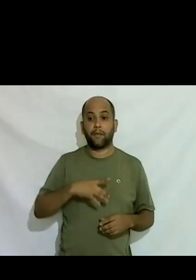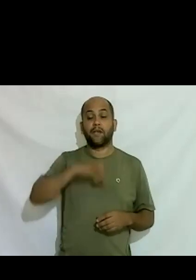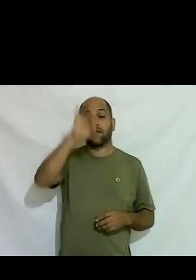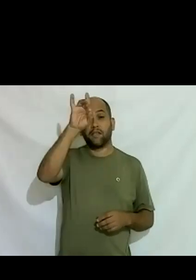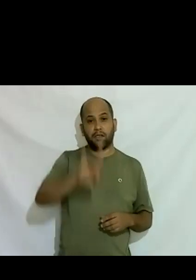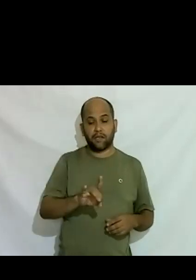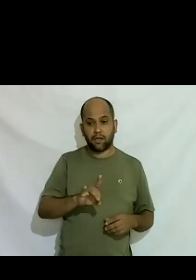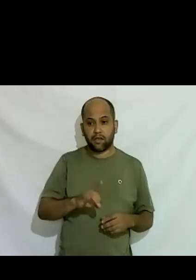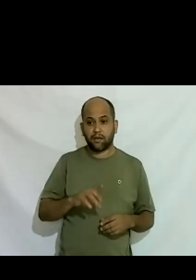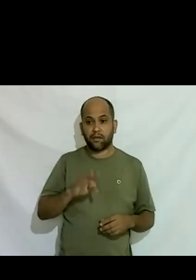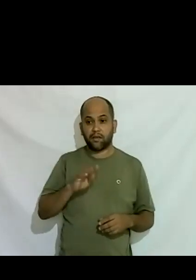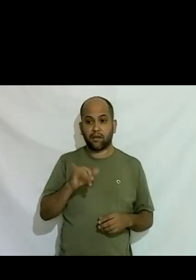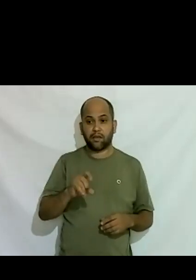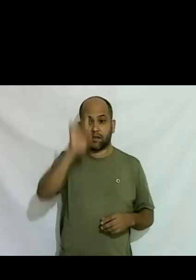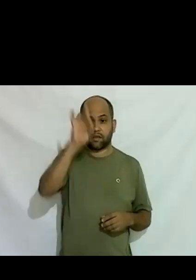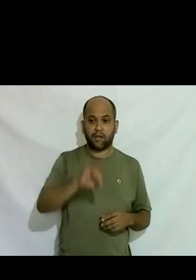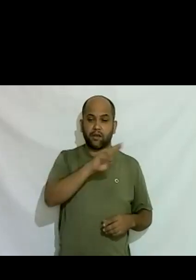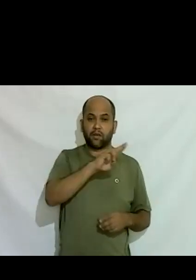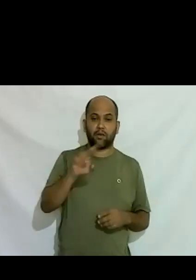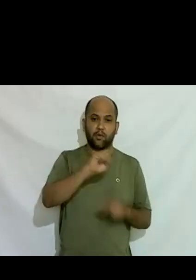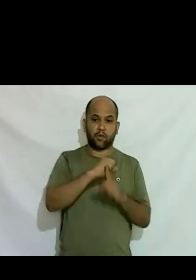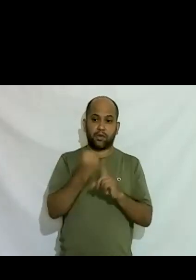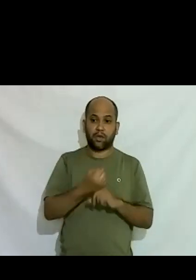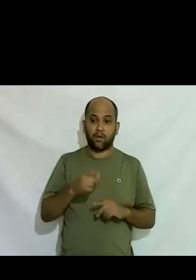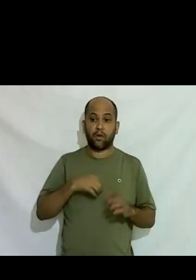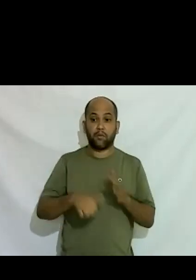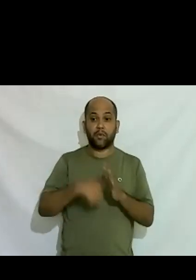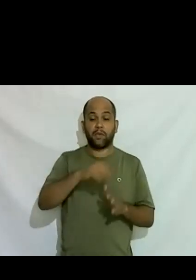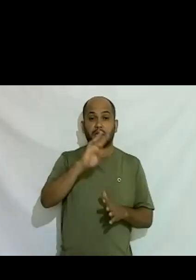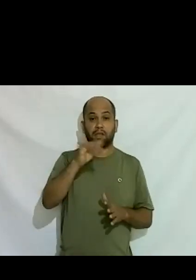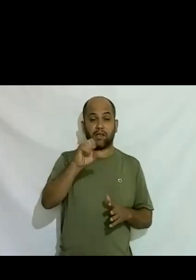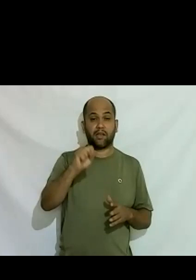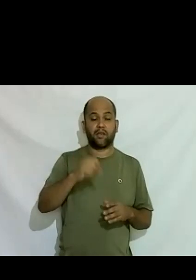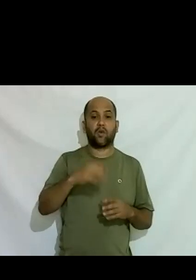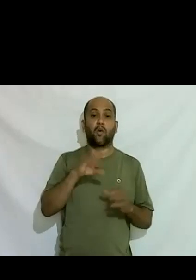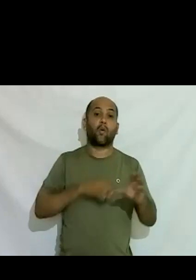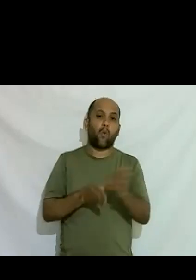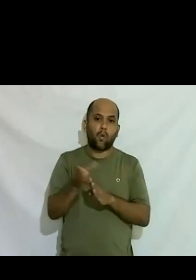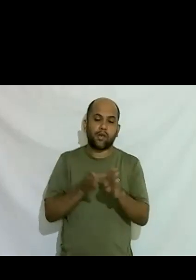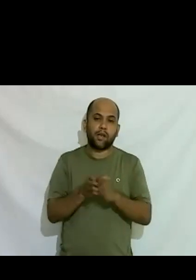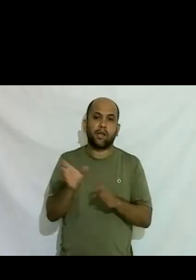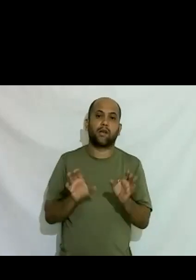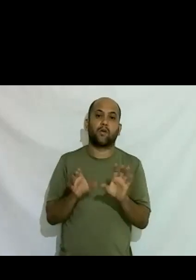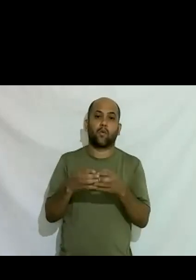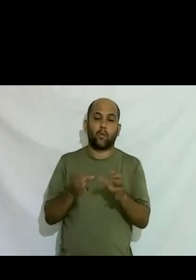aos mãos social e se a chapa vencer eu seria a primeira trans a ser conselheira estadual da OAB no estado de São Paulo